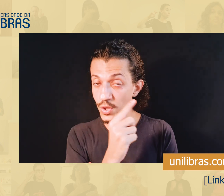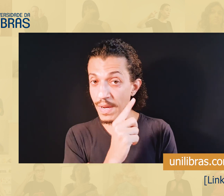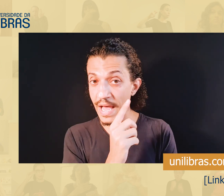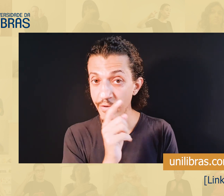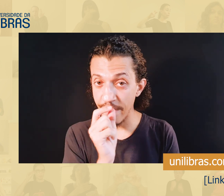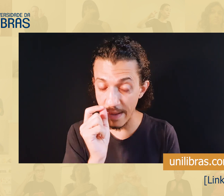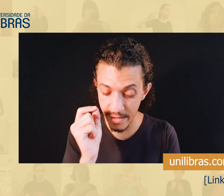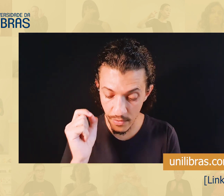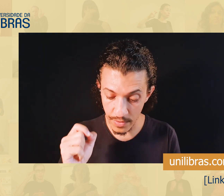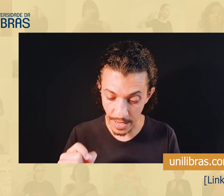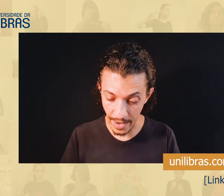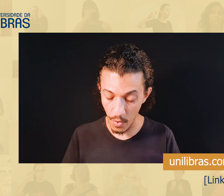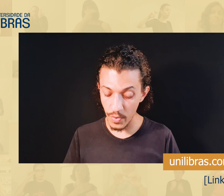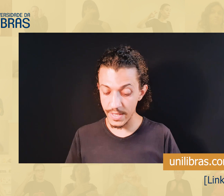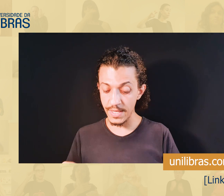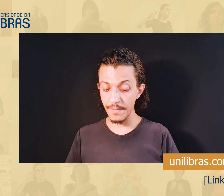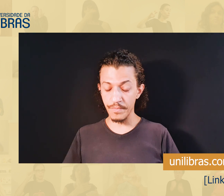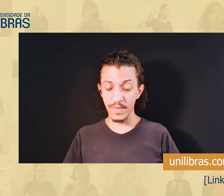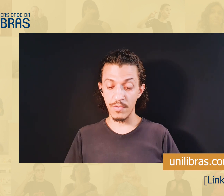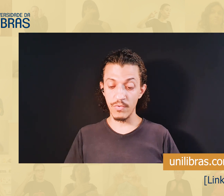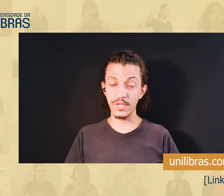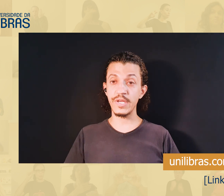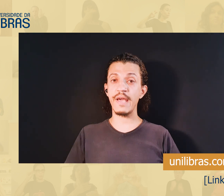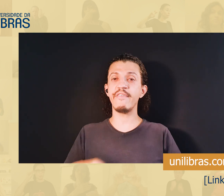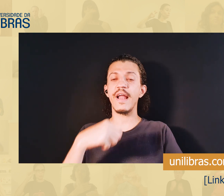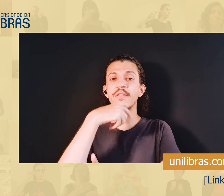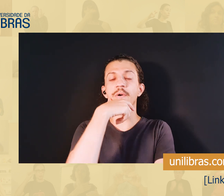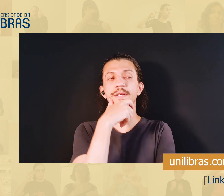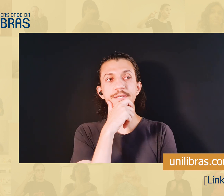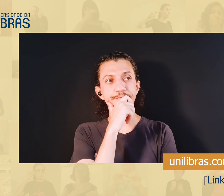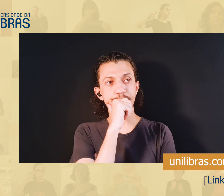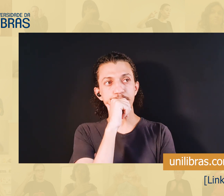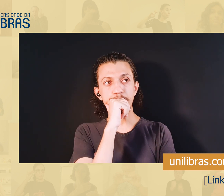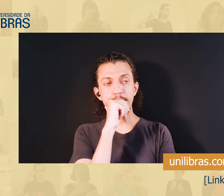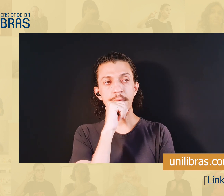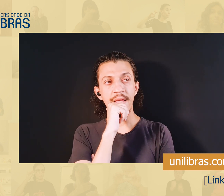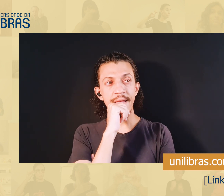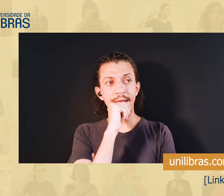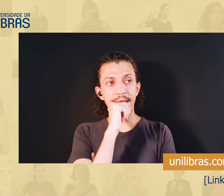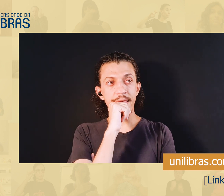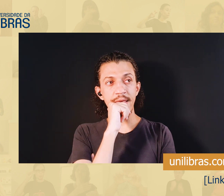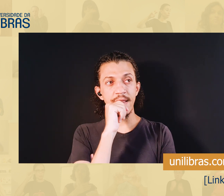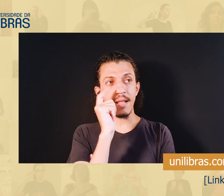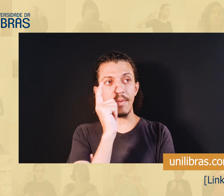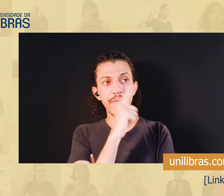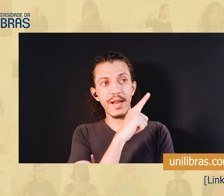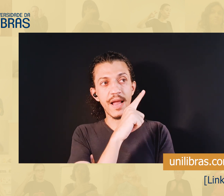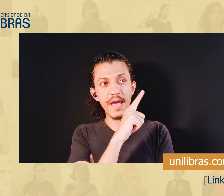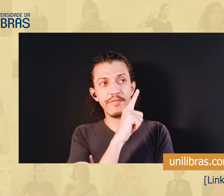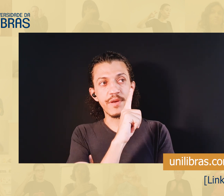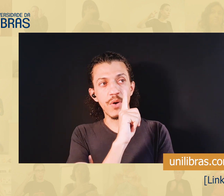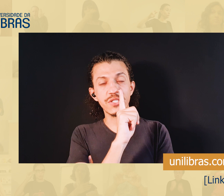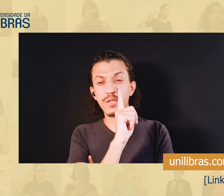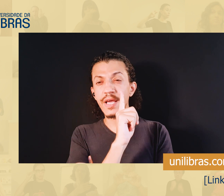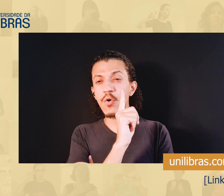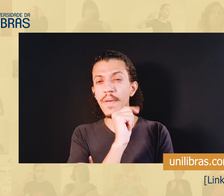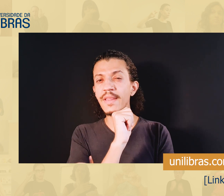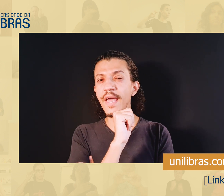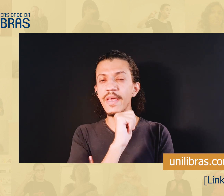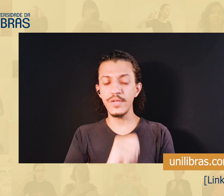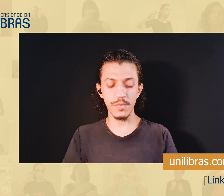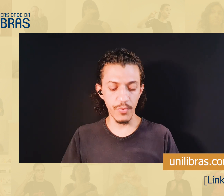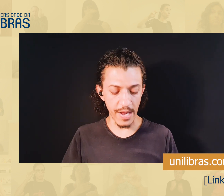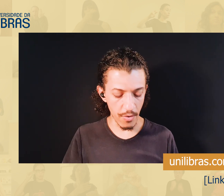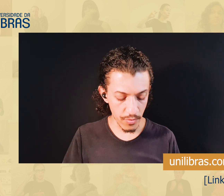Na última live, eu falei que ia contar algo aqui, que eu nunca tinha revelado antes. Que, na primeira live, eu acho que até